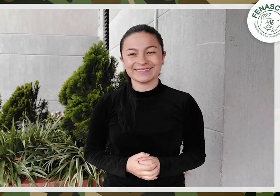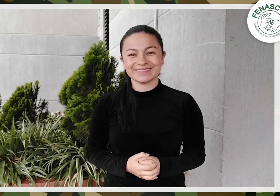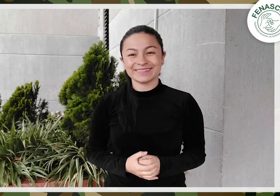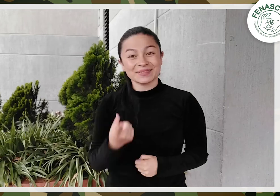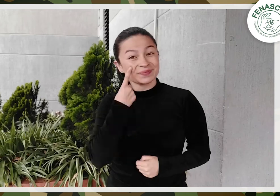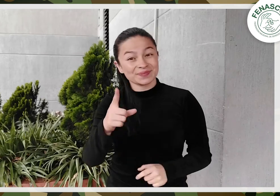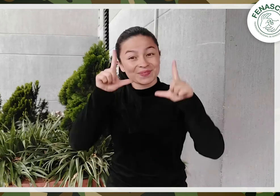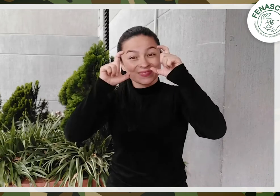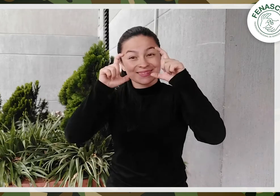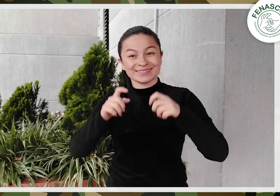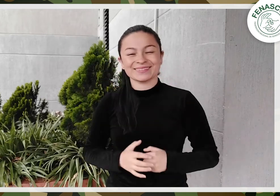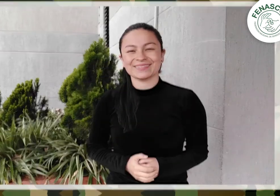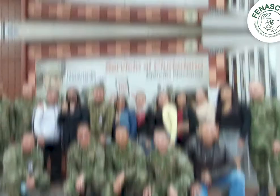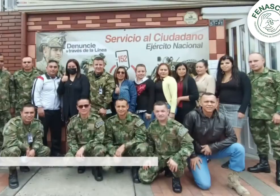Les quiero mostrar estas imágenes.